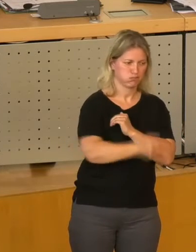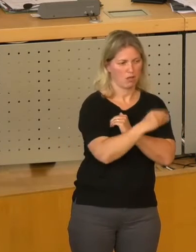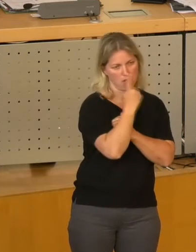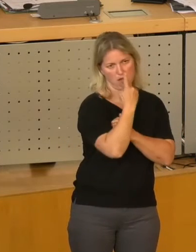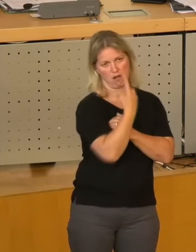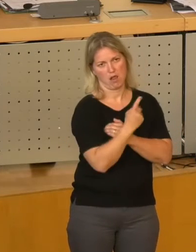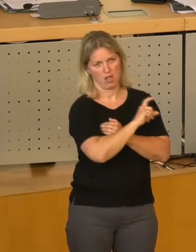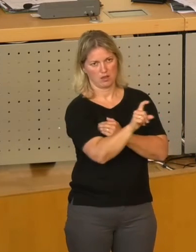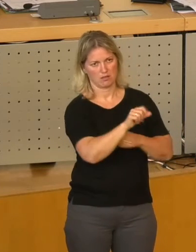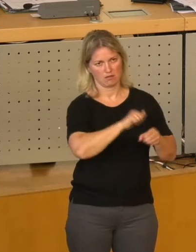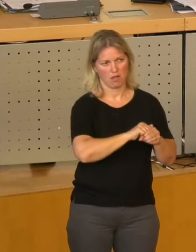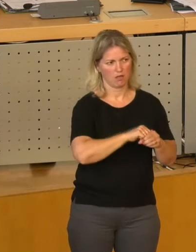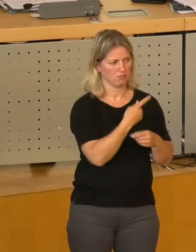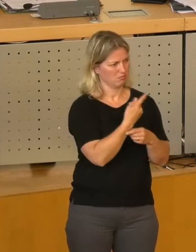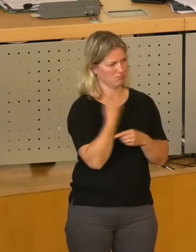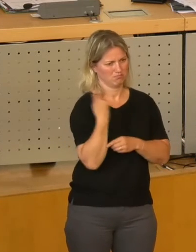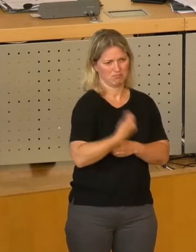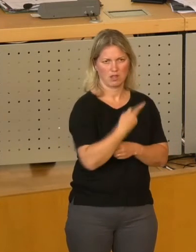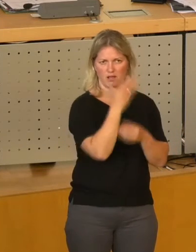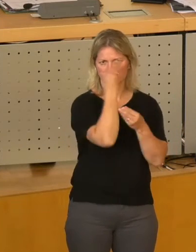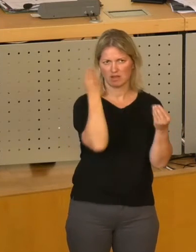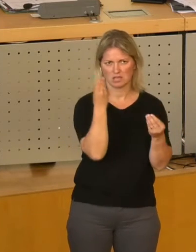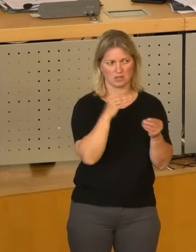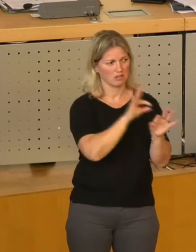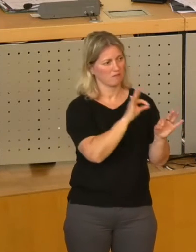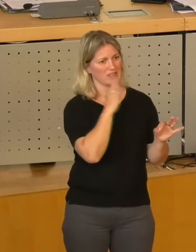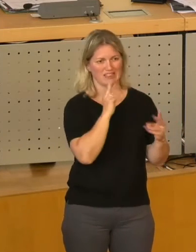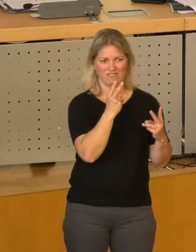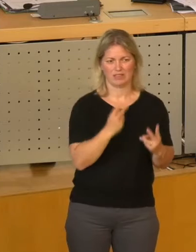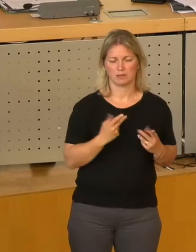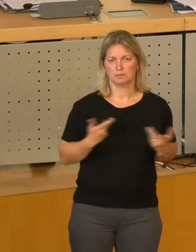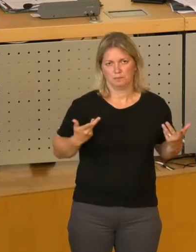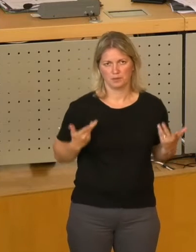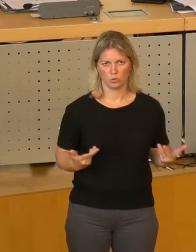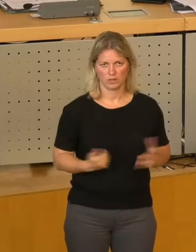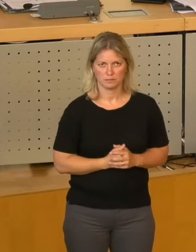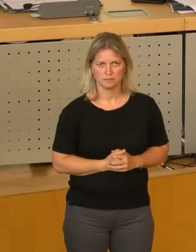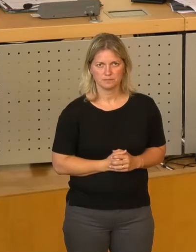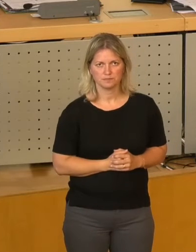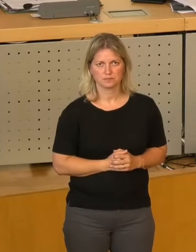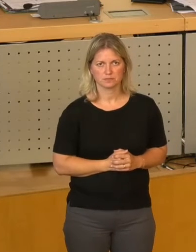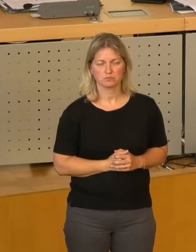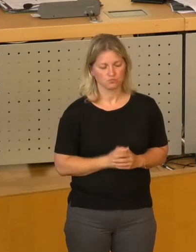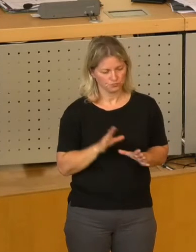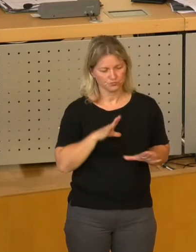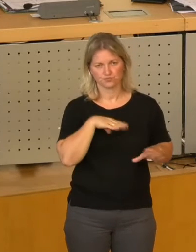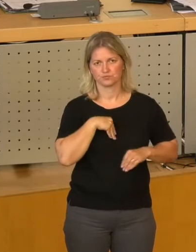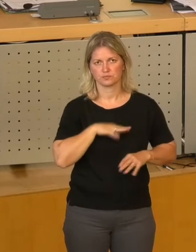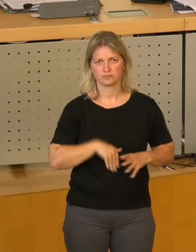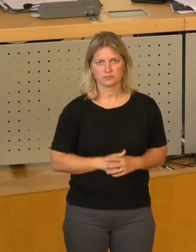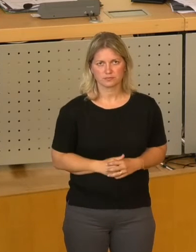Das vergessen Sie, das ist Ihnen nicht wichtig, aber so ist es nun mal, nehmen wir so zur Kenntnis.